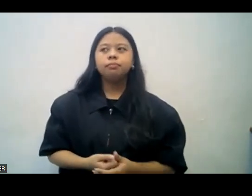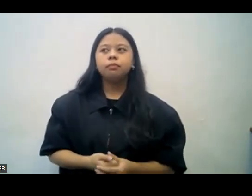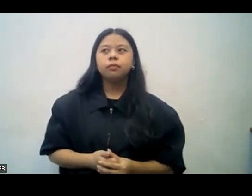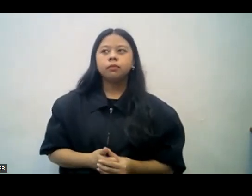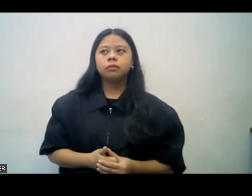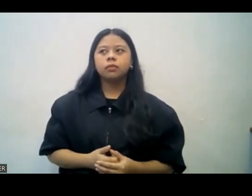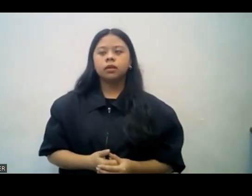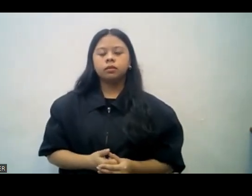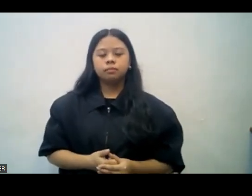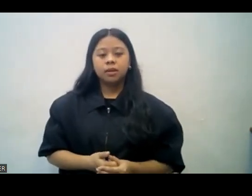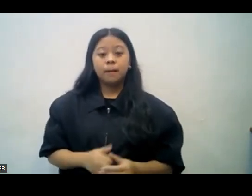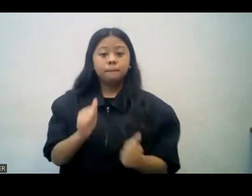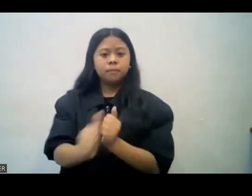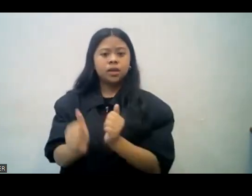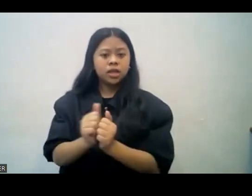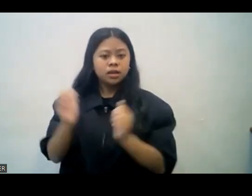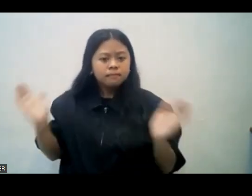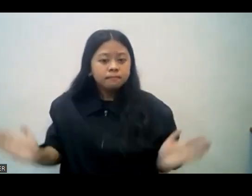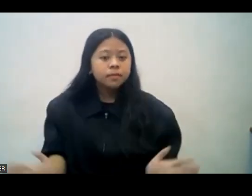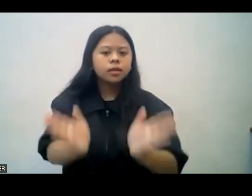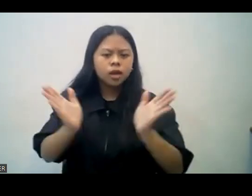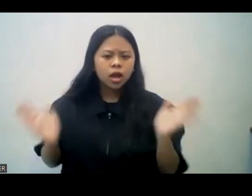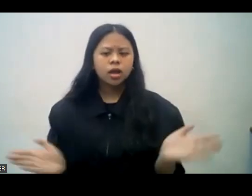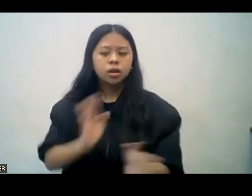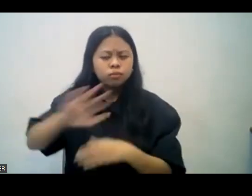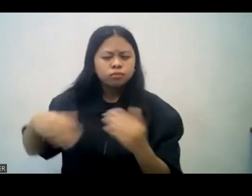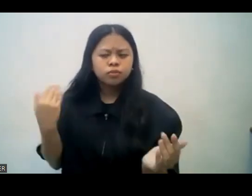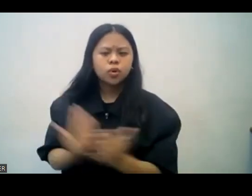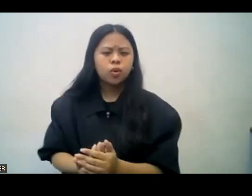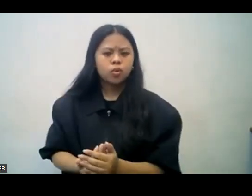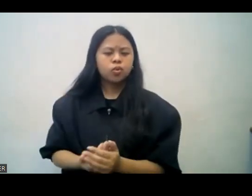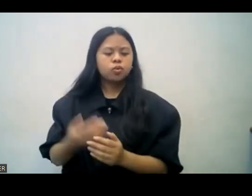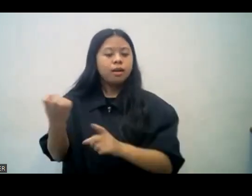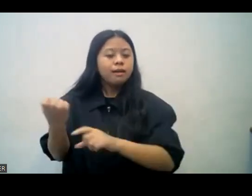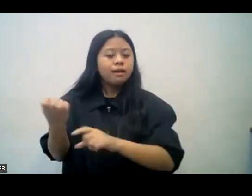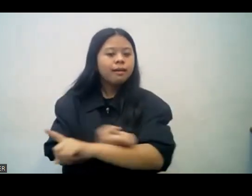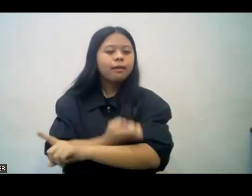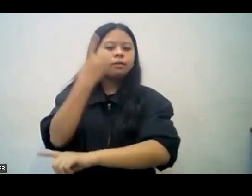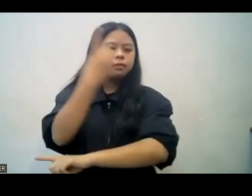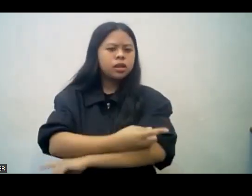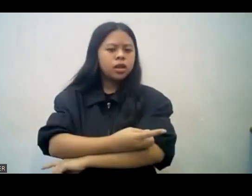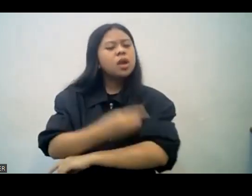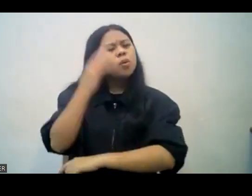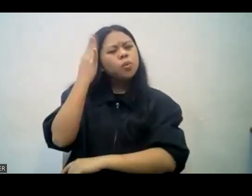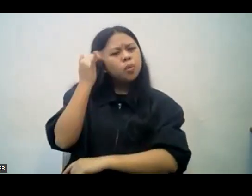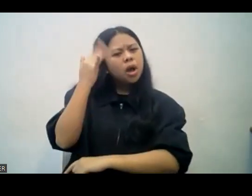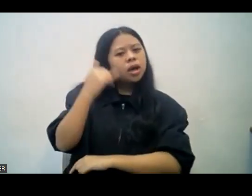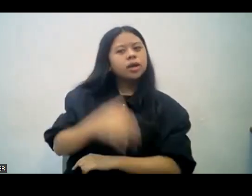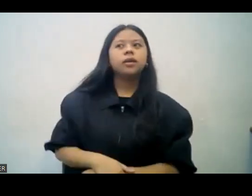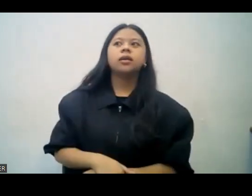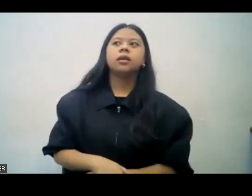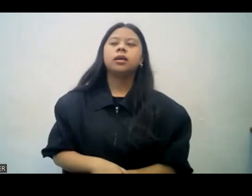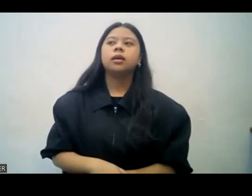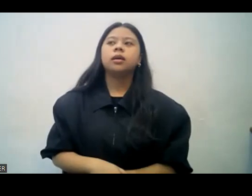other every day. Ibig sabihin po nito, kinangan natin himukin yung bawat isa, araw-araw. For what? Para saan? Not to be hardened